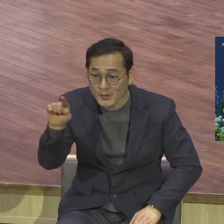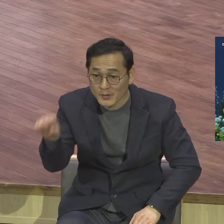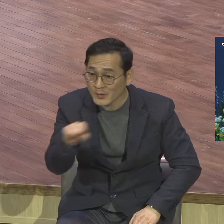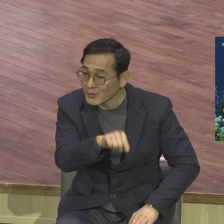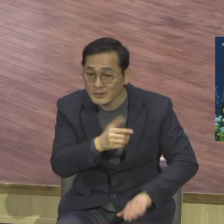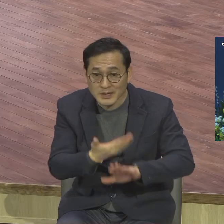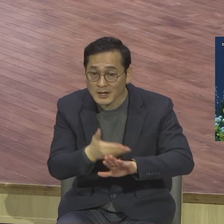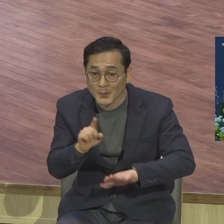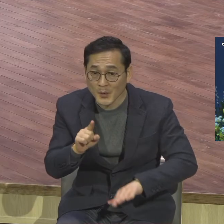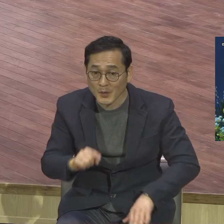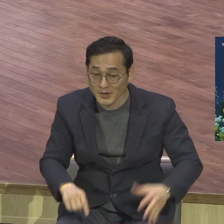기억력의 차이라 그래요